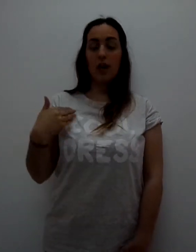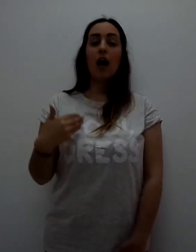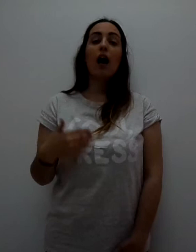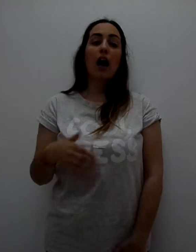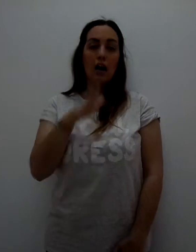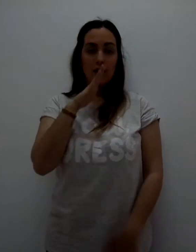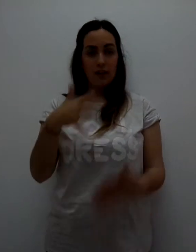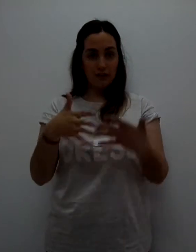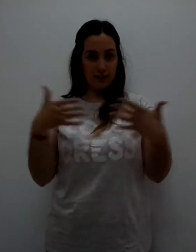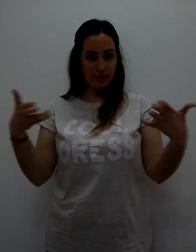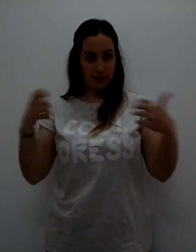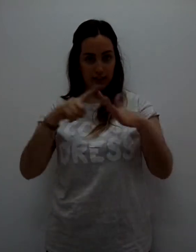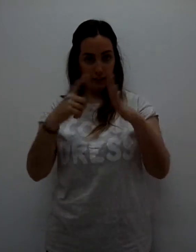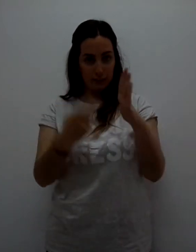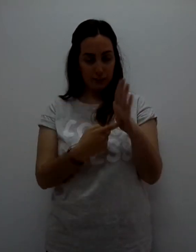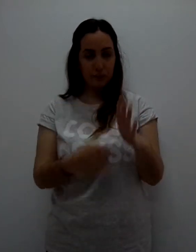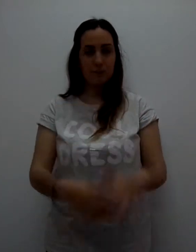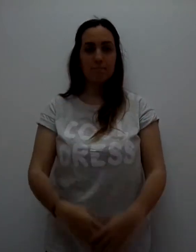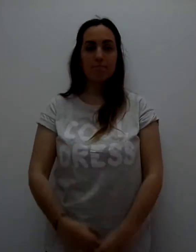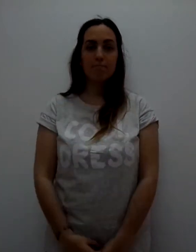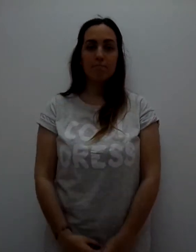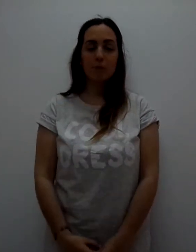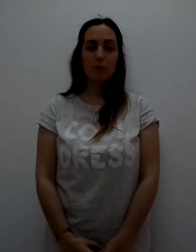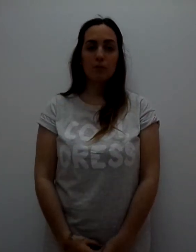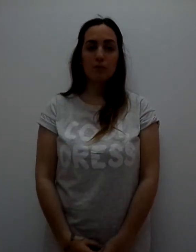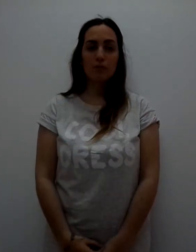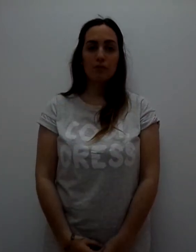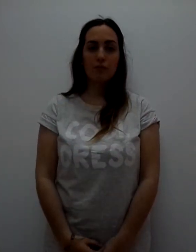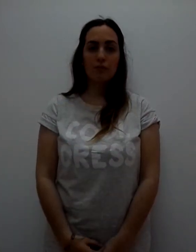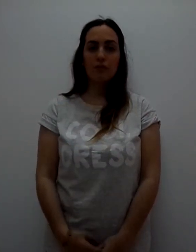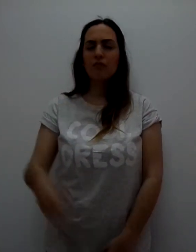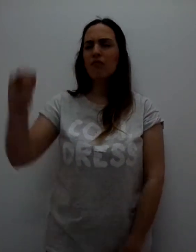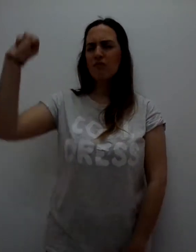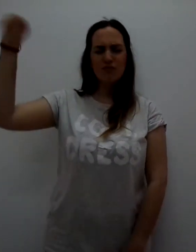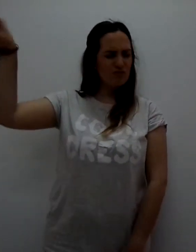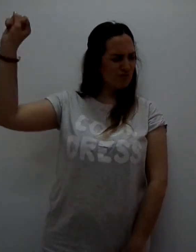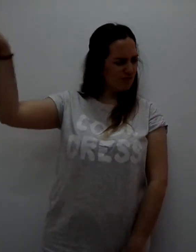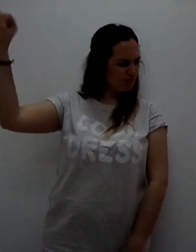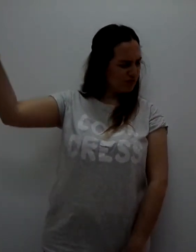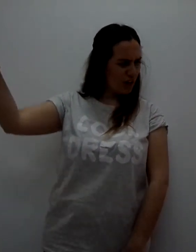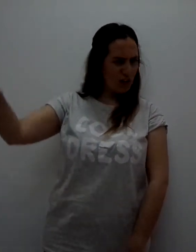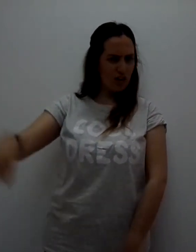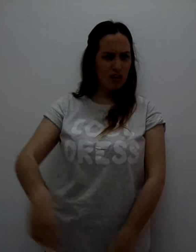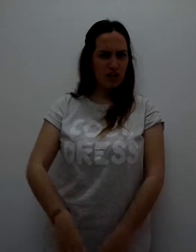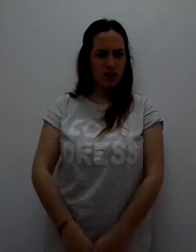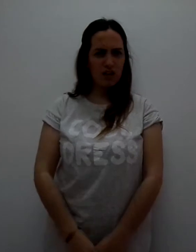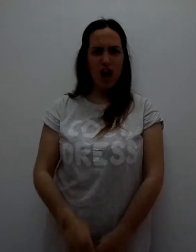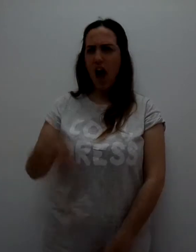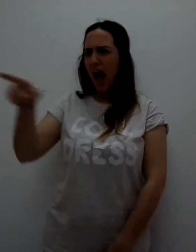Ahora la frase entera. No le hagáis caso. Ella no os quiere.